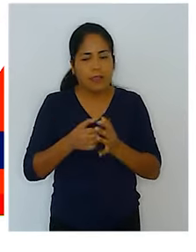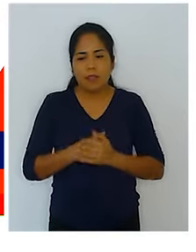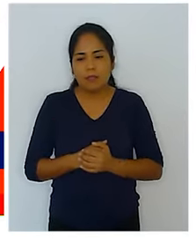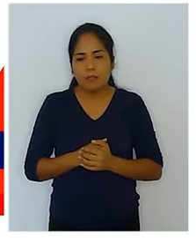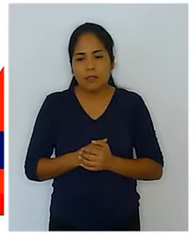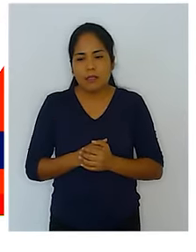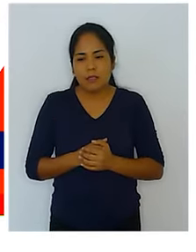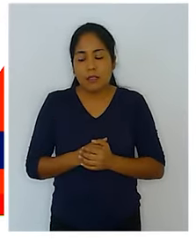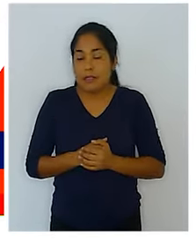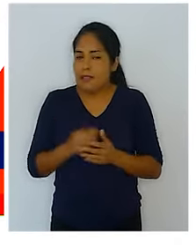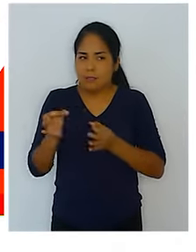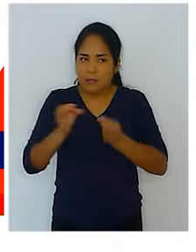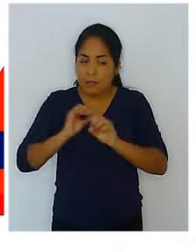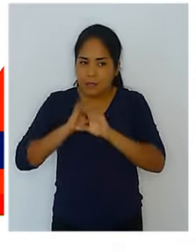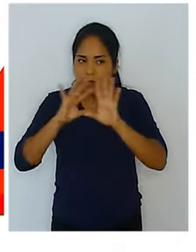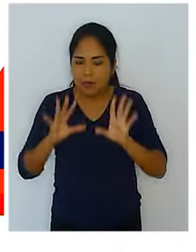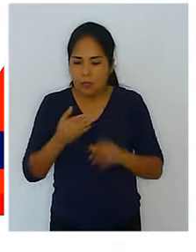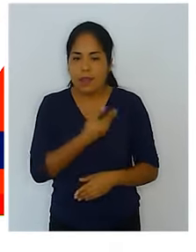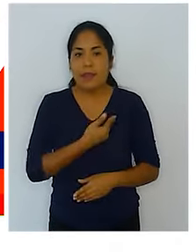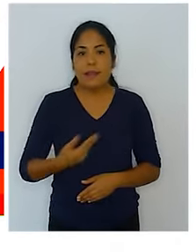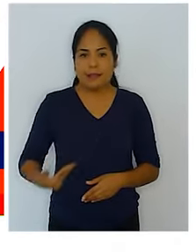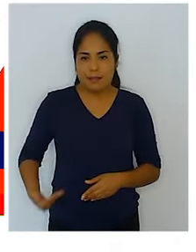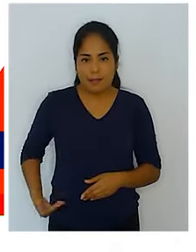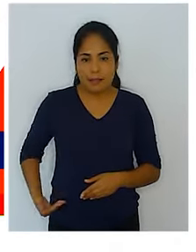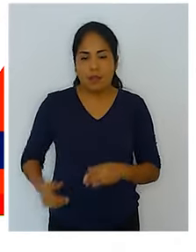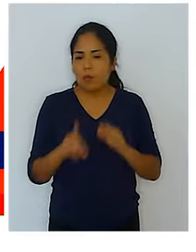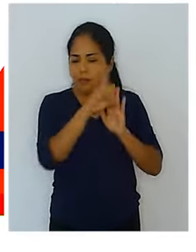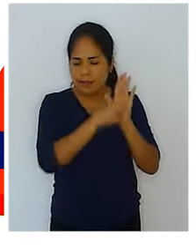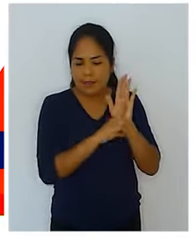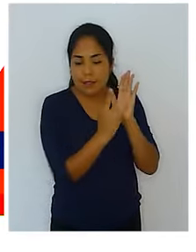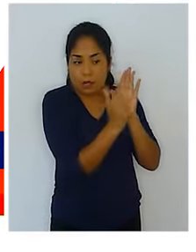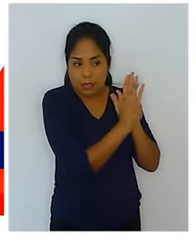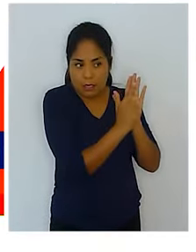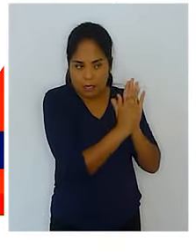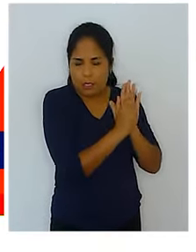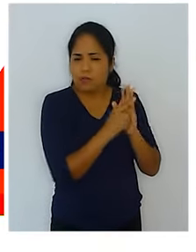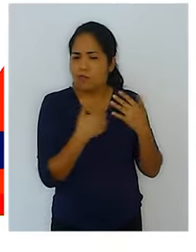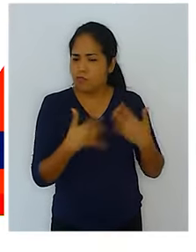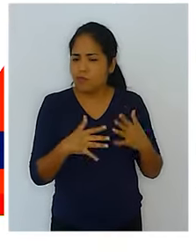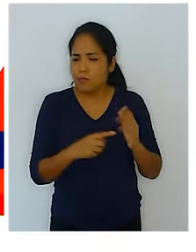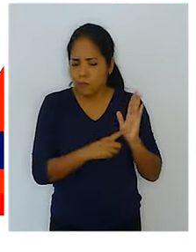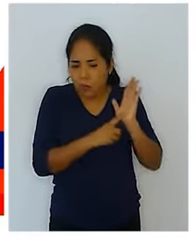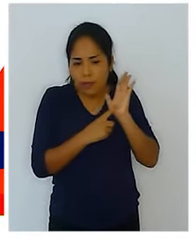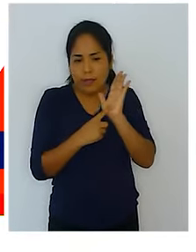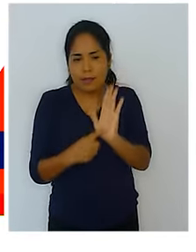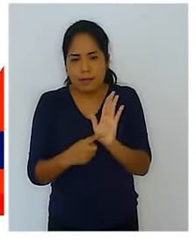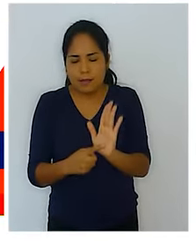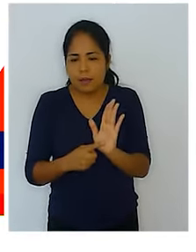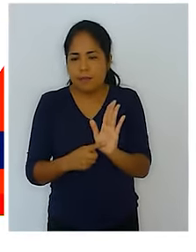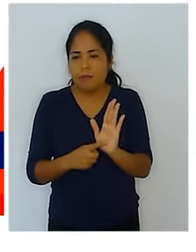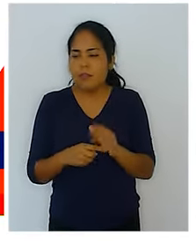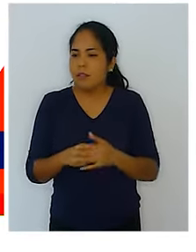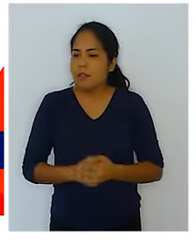y dejar muy claro que el Estado, con este decreto legislativo, ha marcado su clara